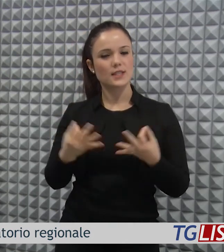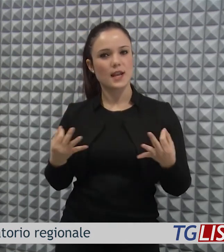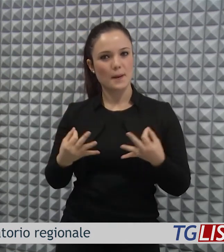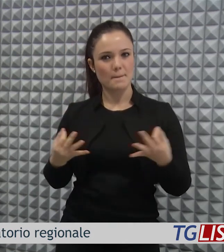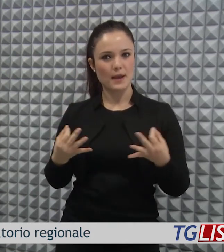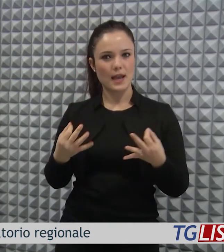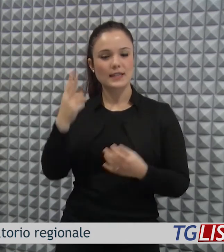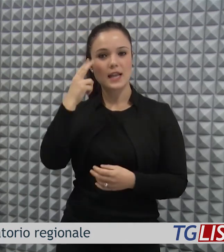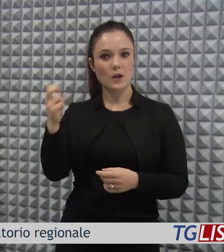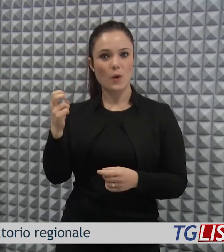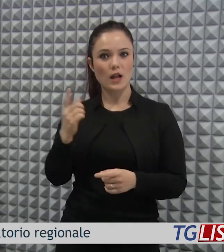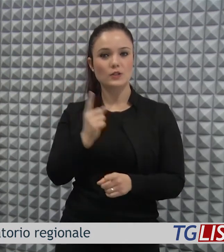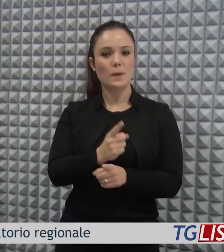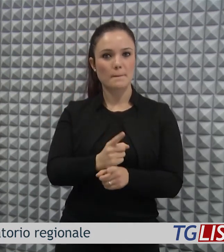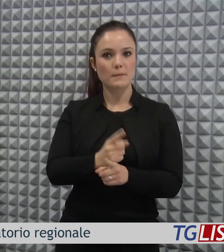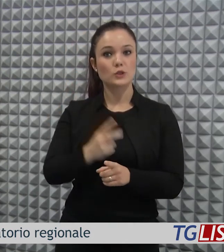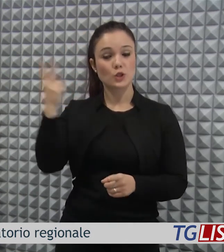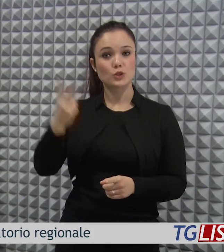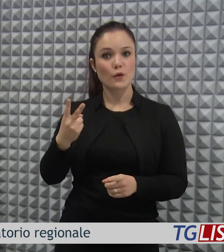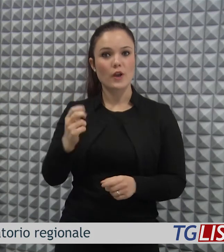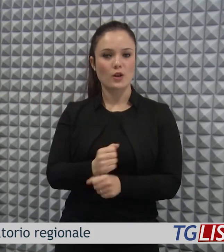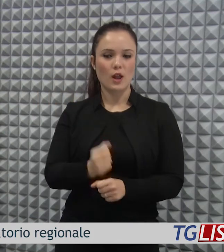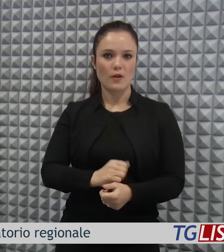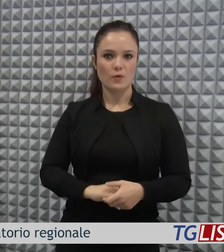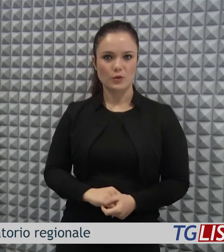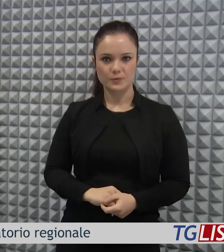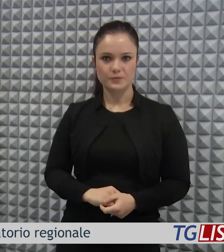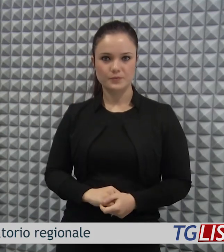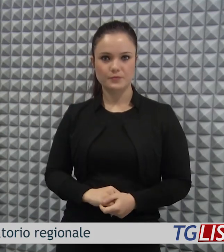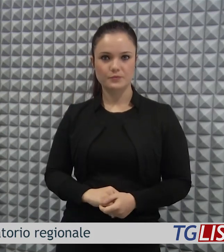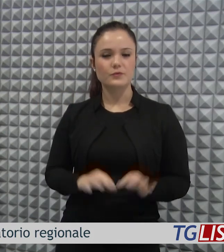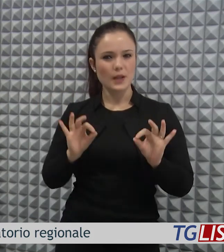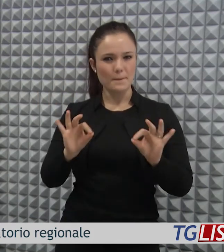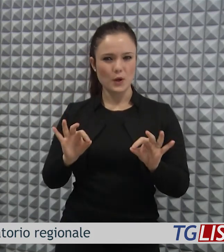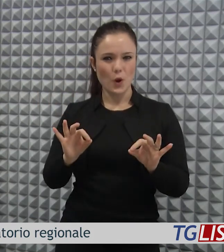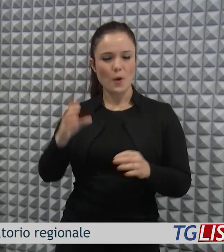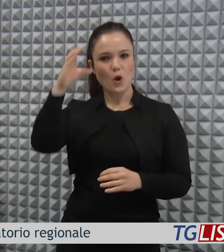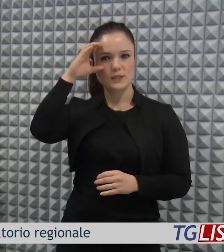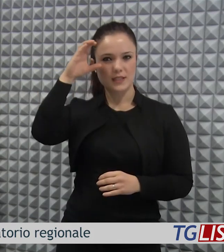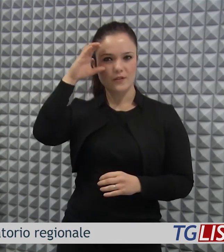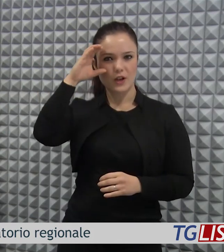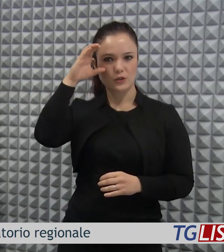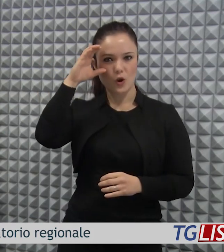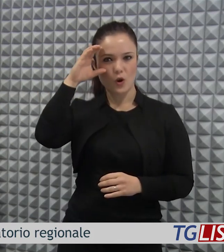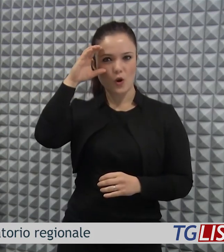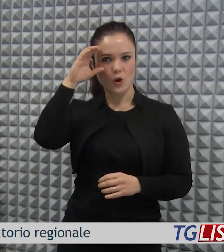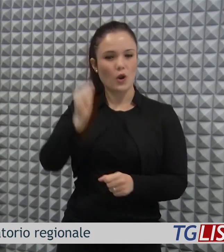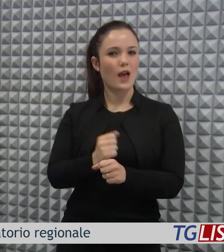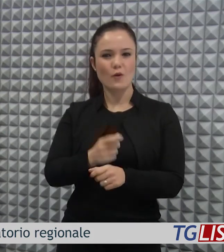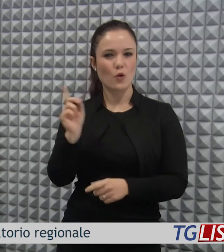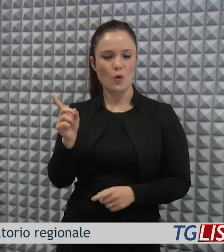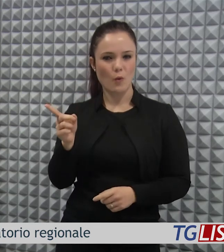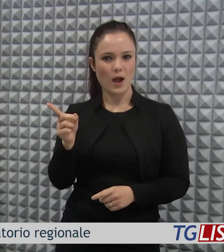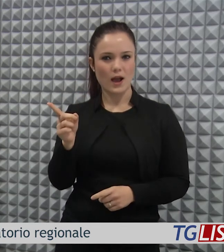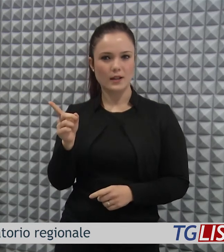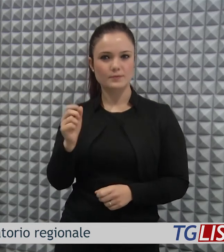al reale fabbisogno di occupazione. In particolare, l'Osservatorio ha il compito di